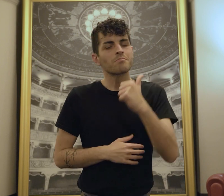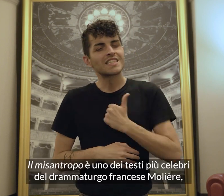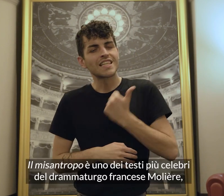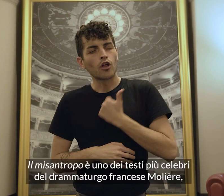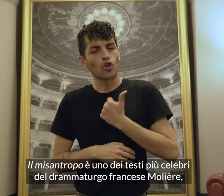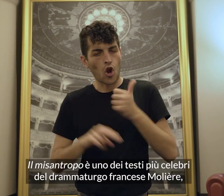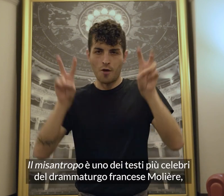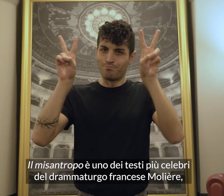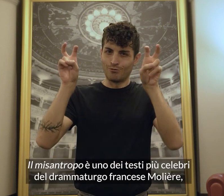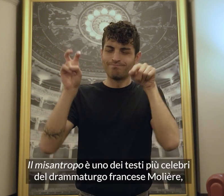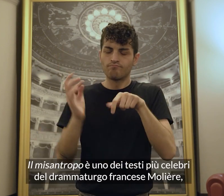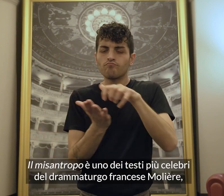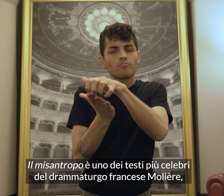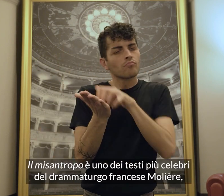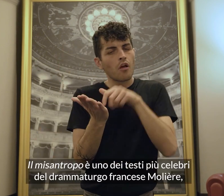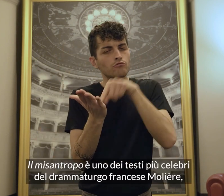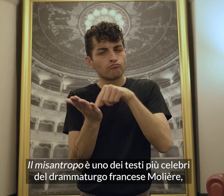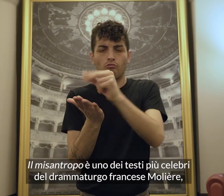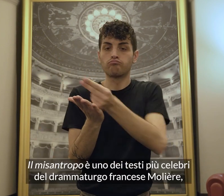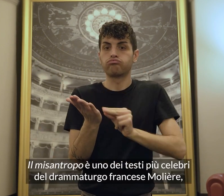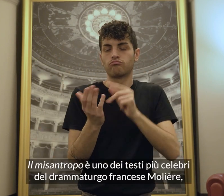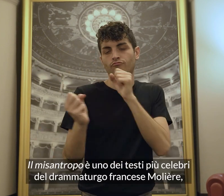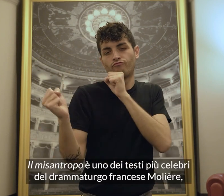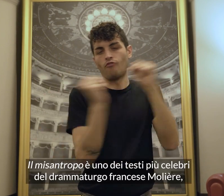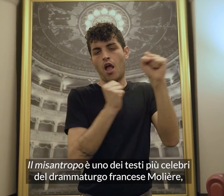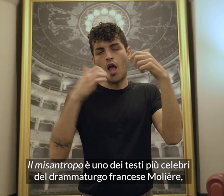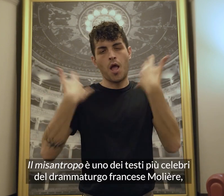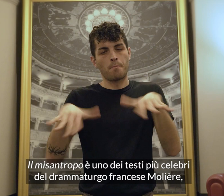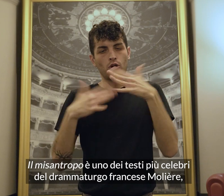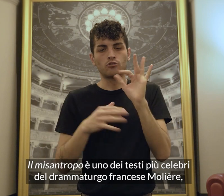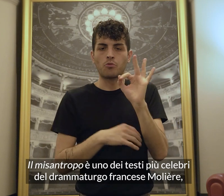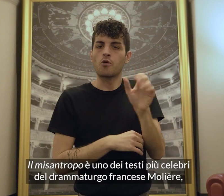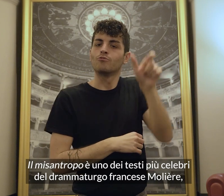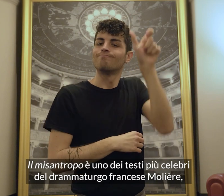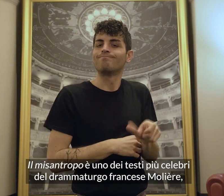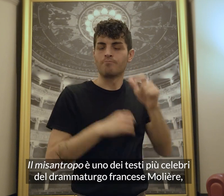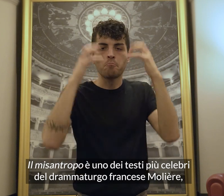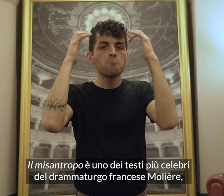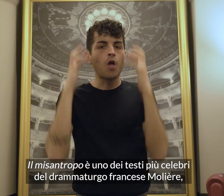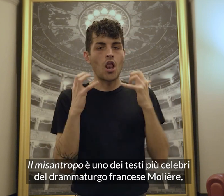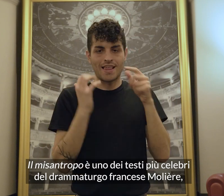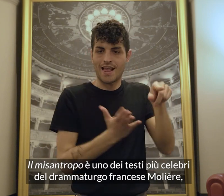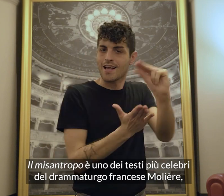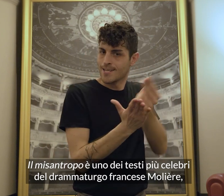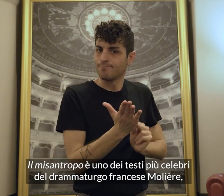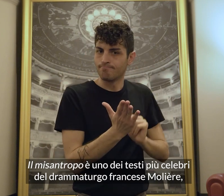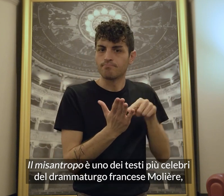Il Misantropo è uno dei testi più celebri del drammaturgo francese